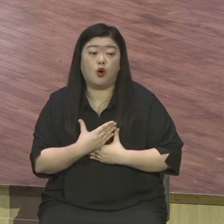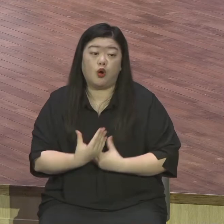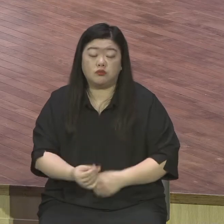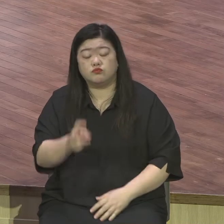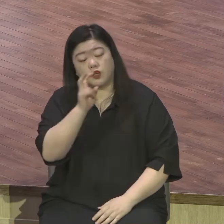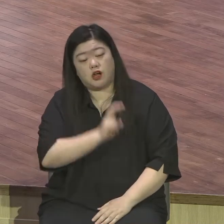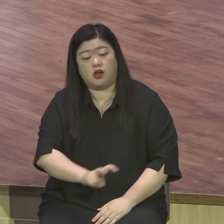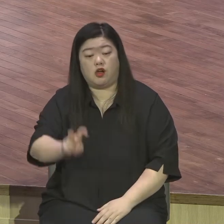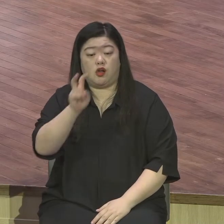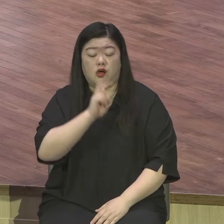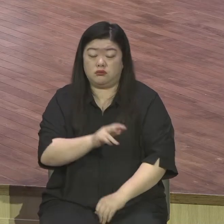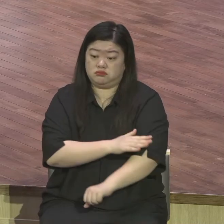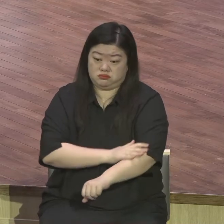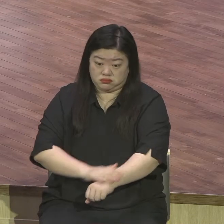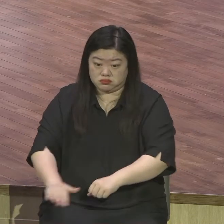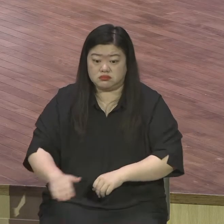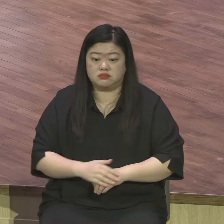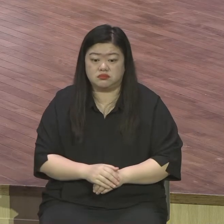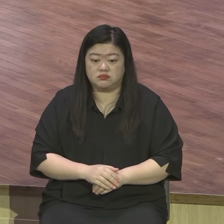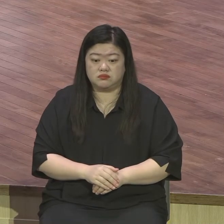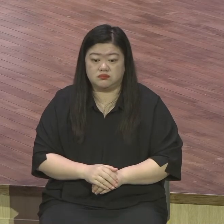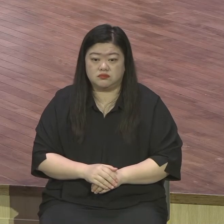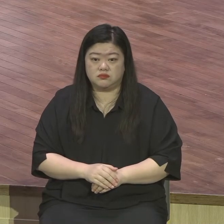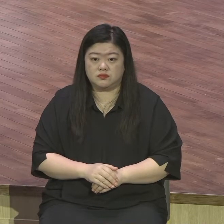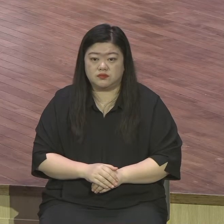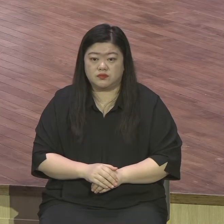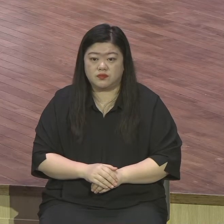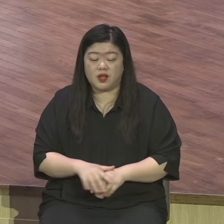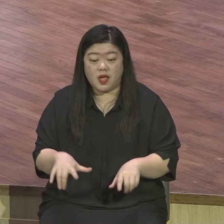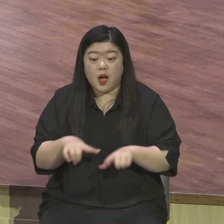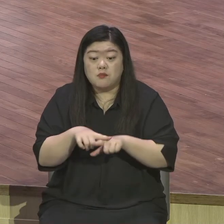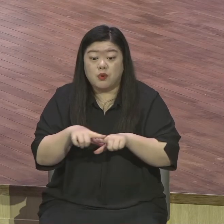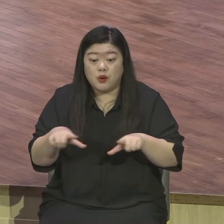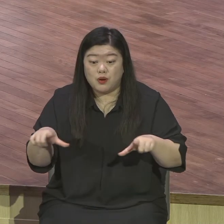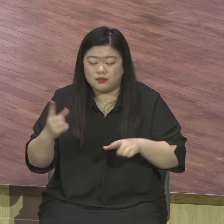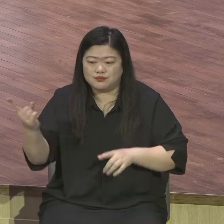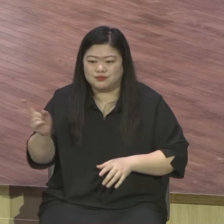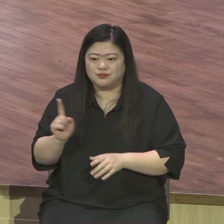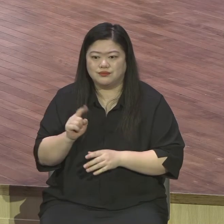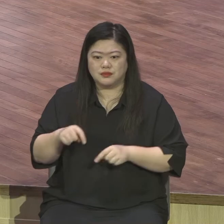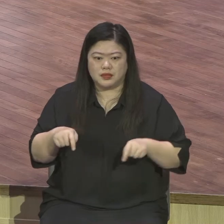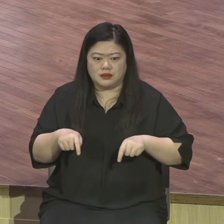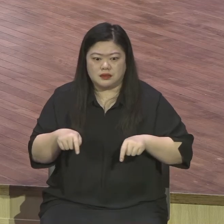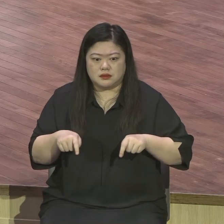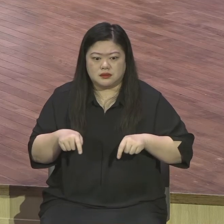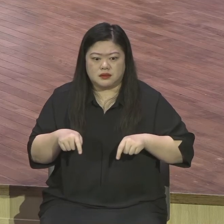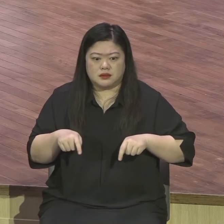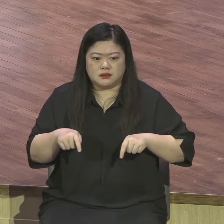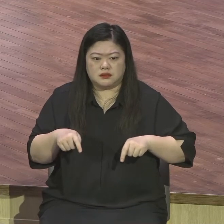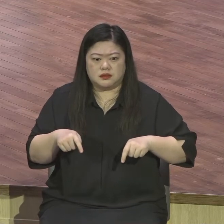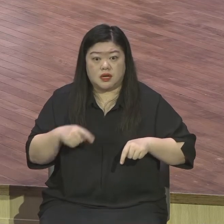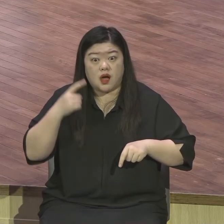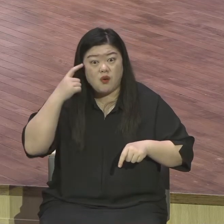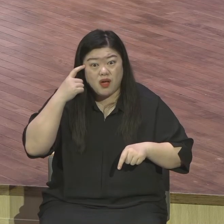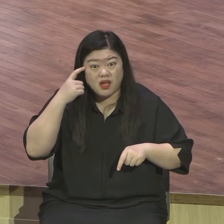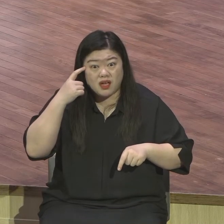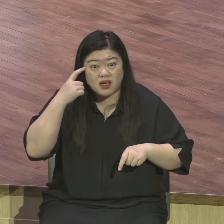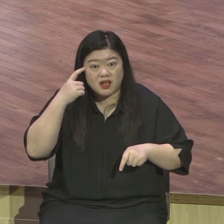보통 사람들이 왜 떠느냐 뭔가 보이려 하니까 동기를 가지고 막 누구보다 더 살아야 되는데